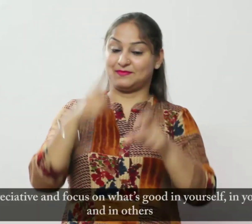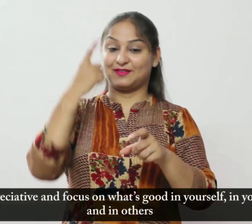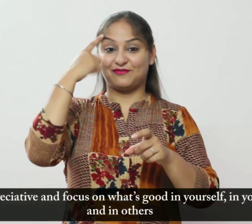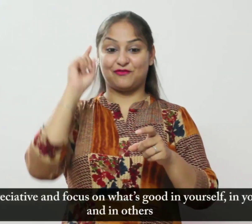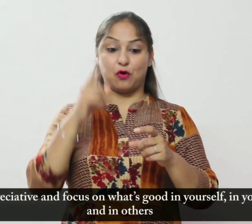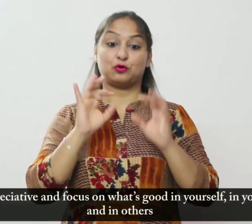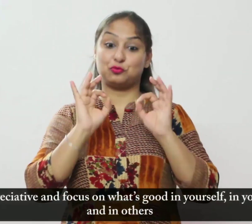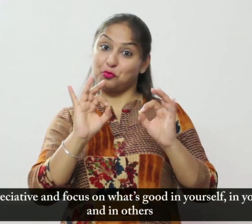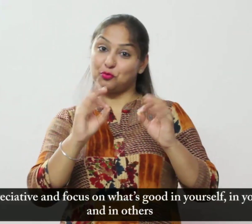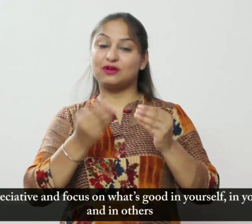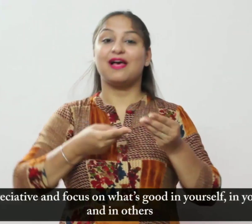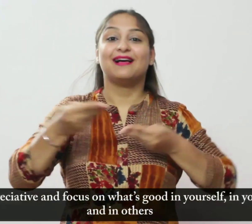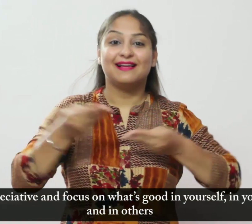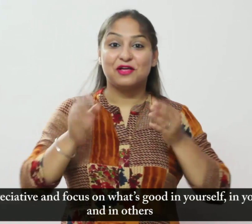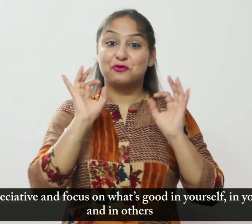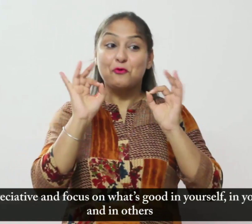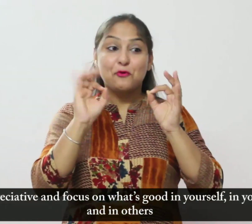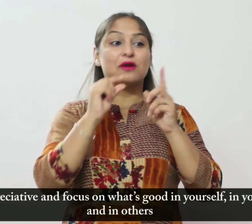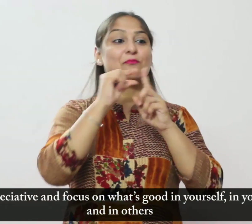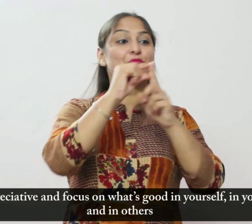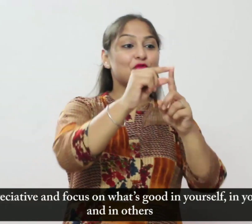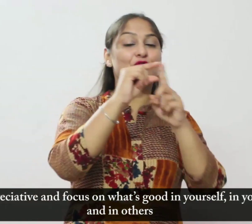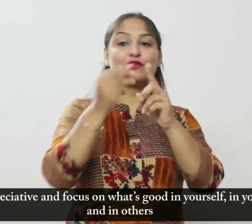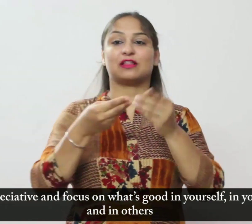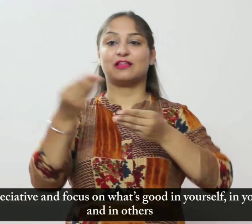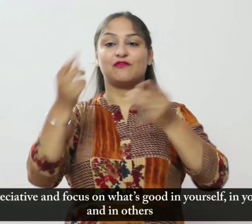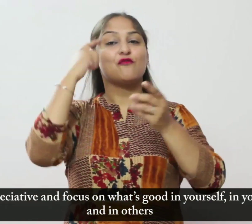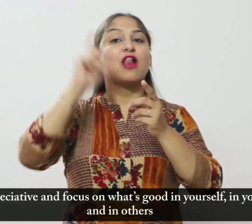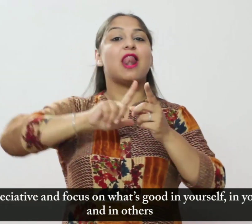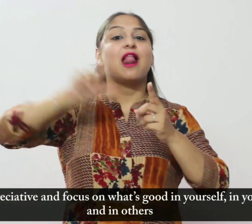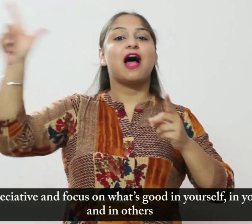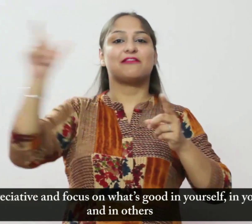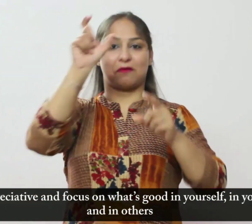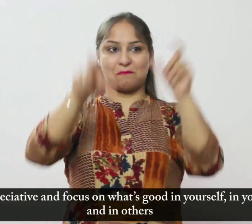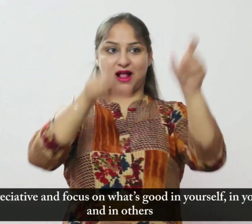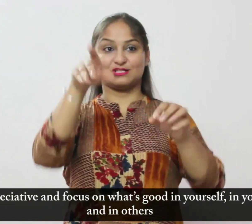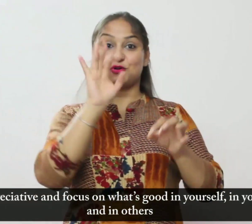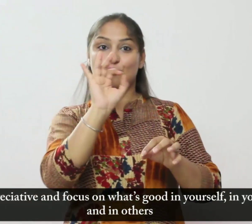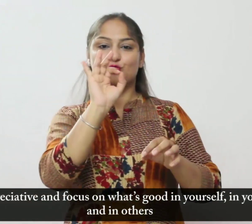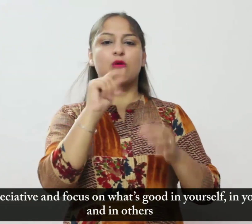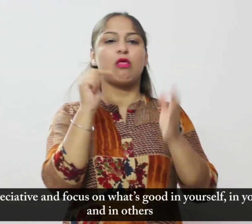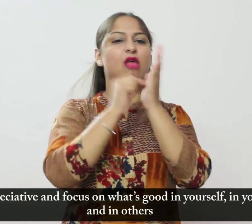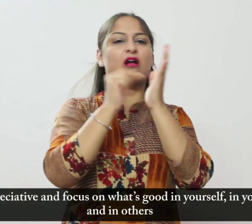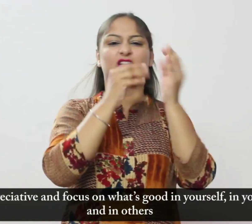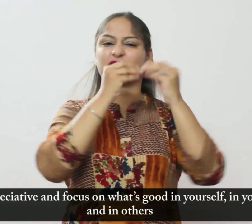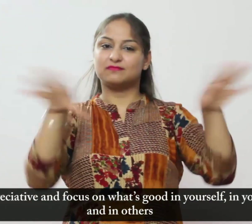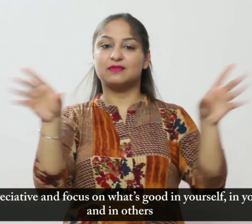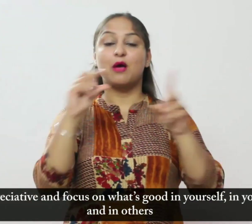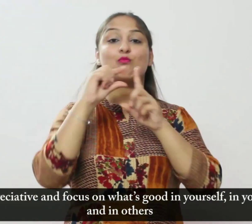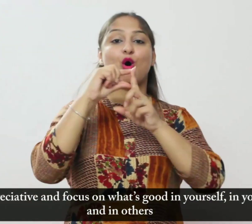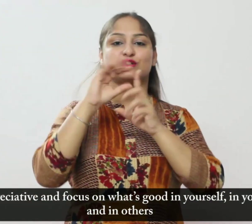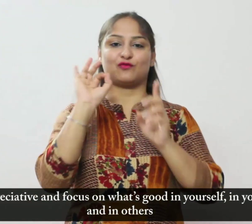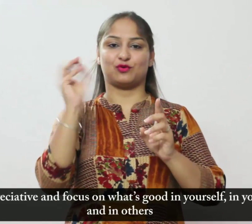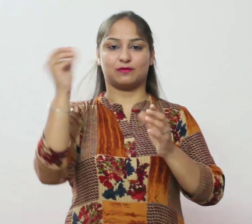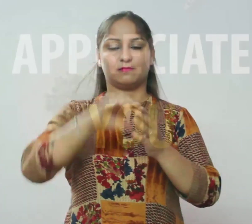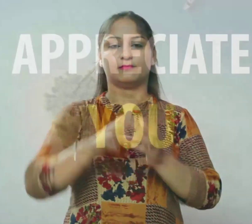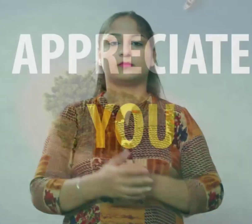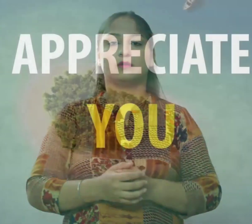सहराना करें अपने आप में, अपने जीवन में और दूसरों में क्या अच्छा है इस पर ध्यान केंद्रत